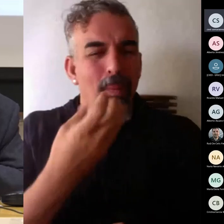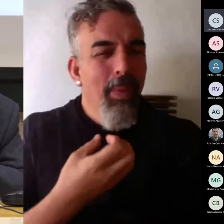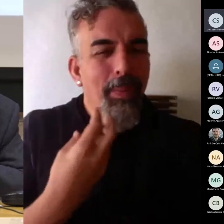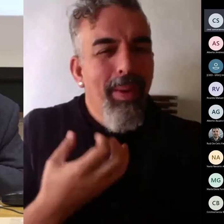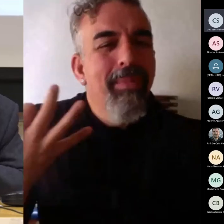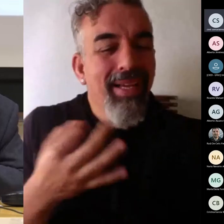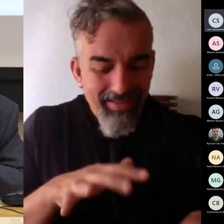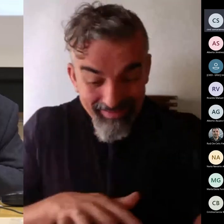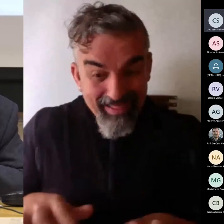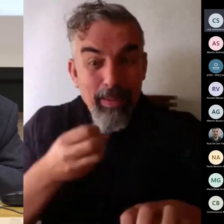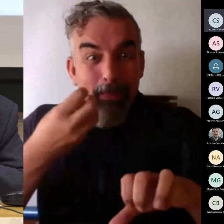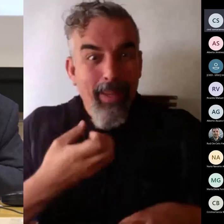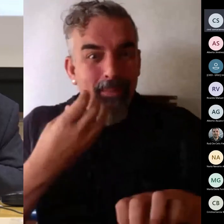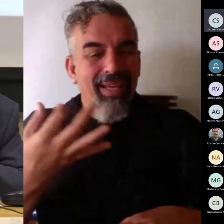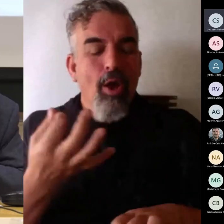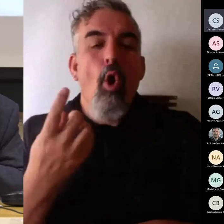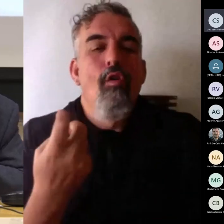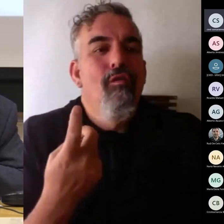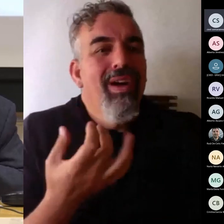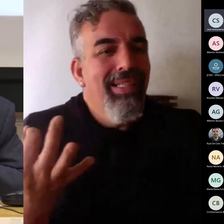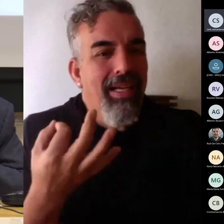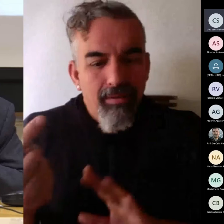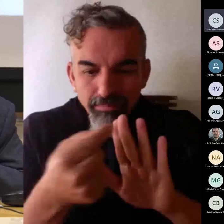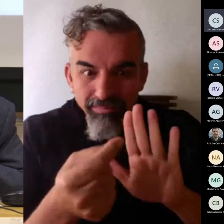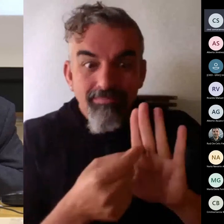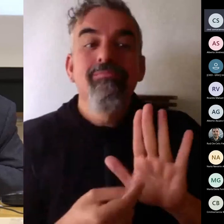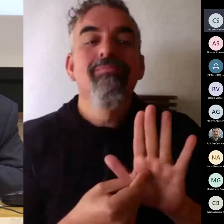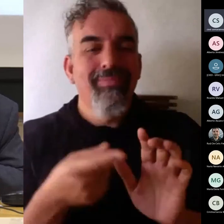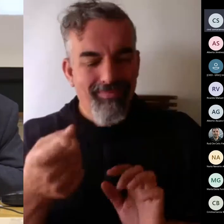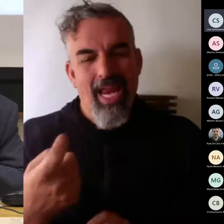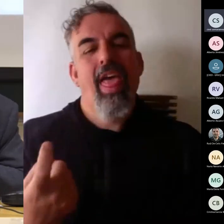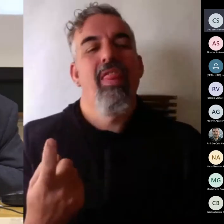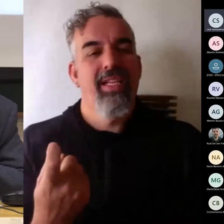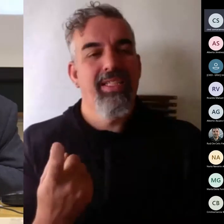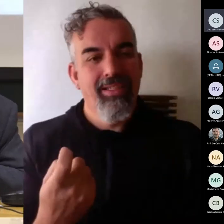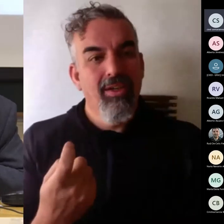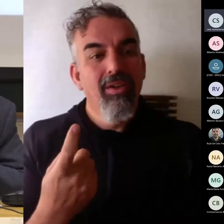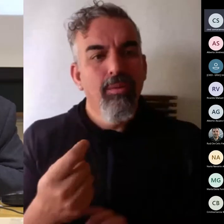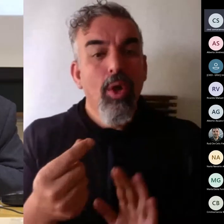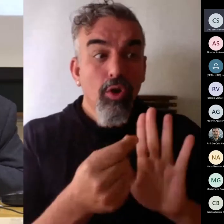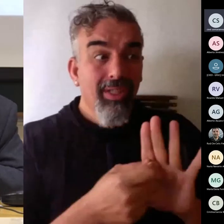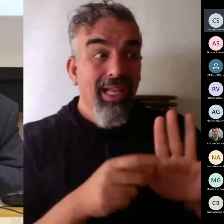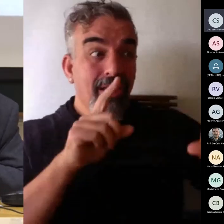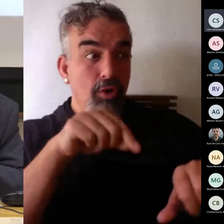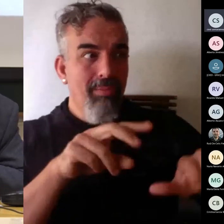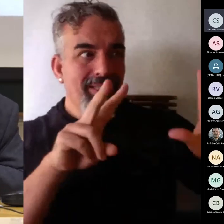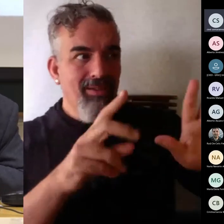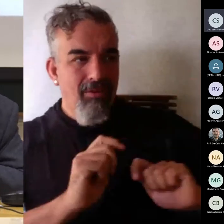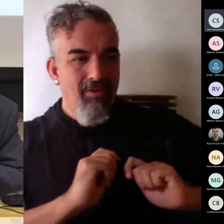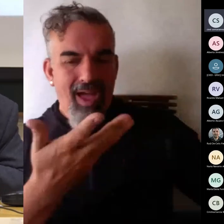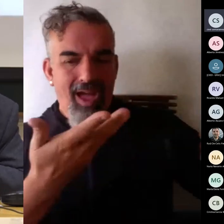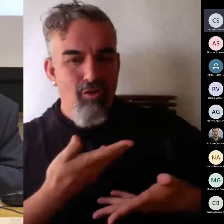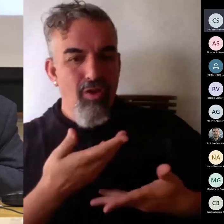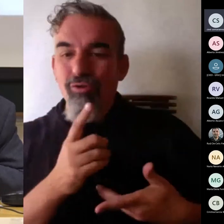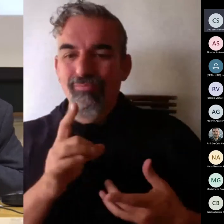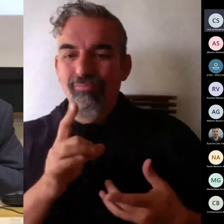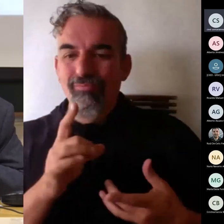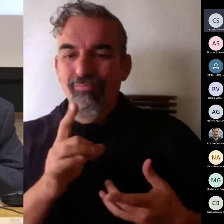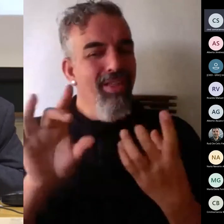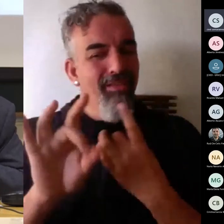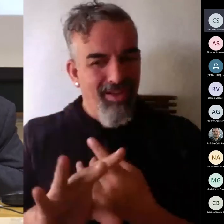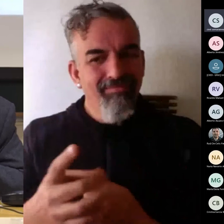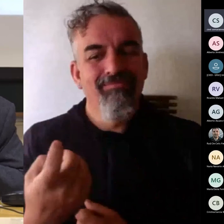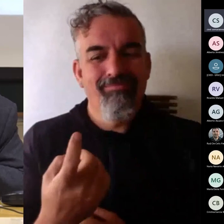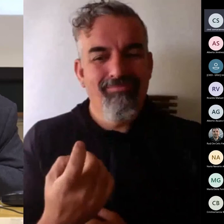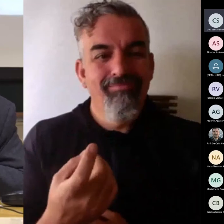falta todavía por conseguir todo eso se consigue con una retroalimentación algunas veces eso